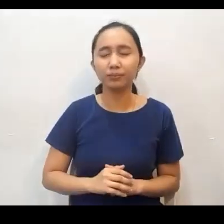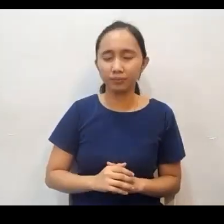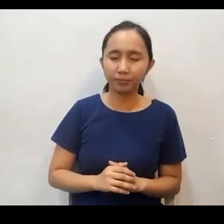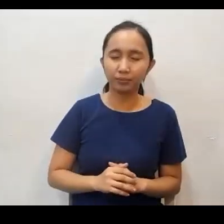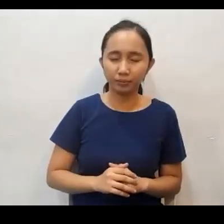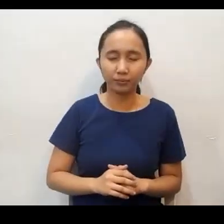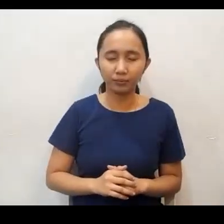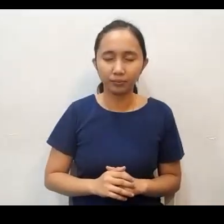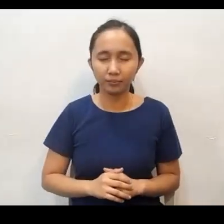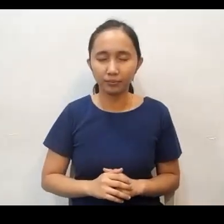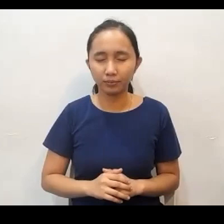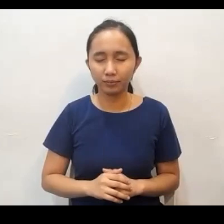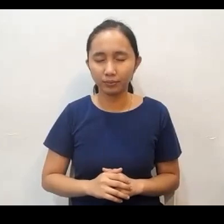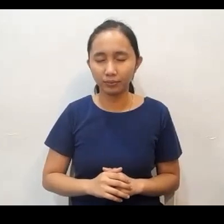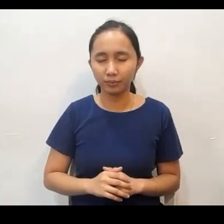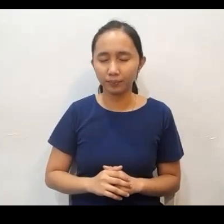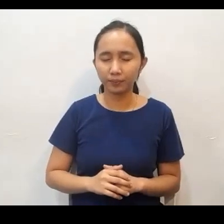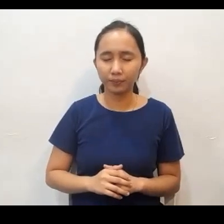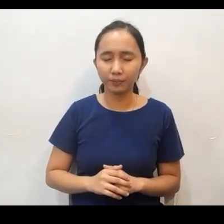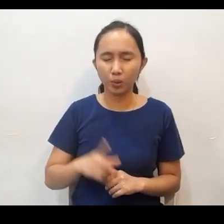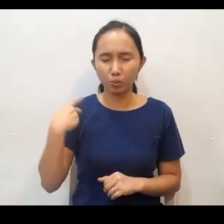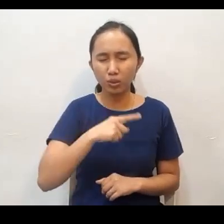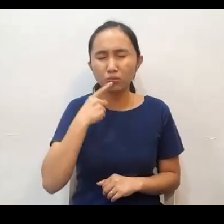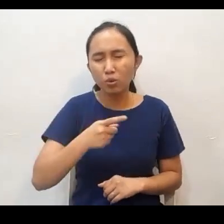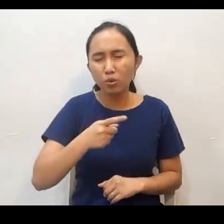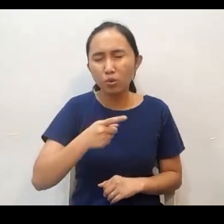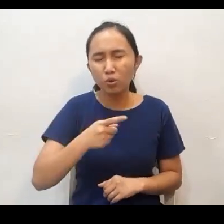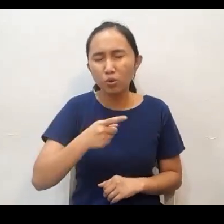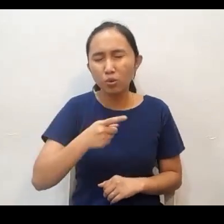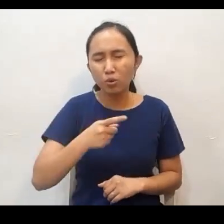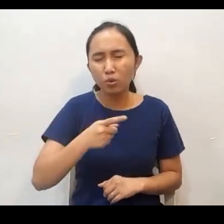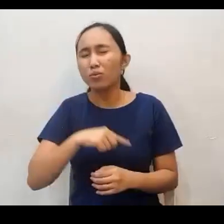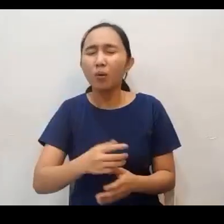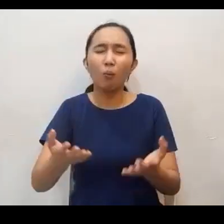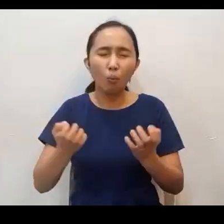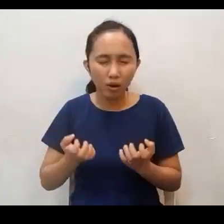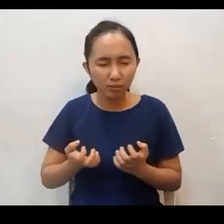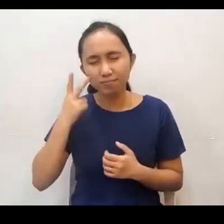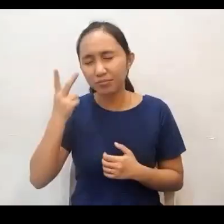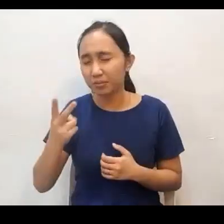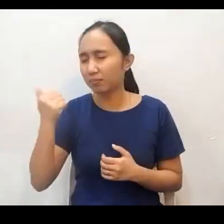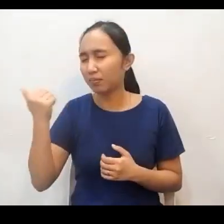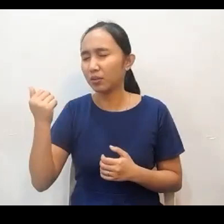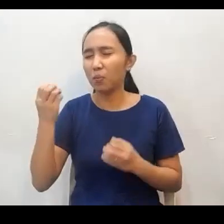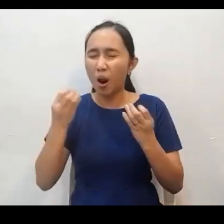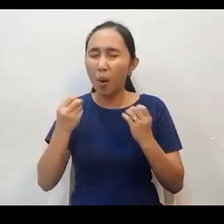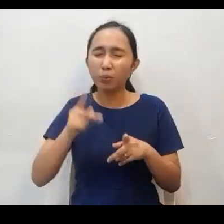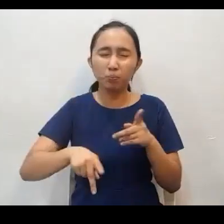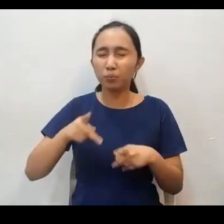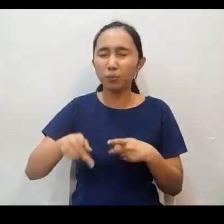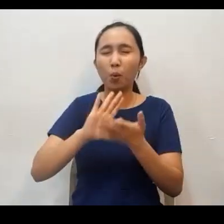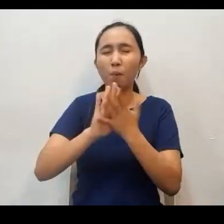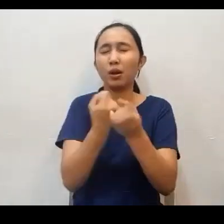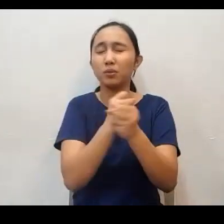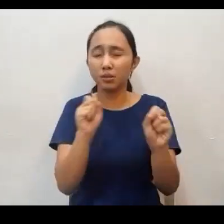krisyano. though we really want to see many people get salvation and glorify you around us.